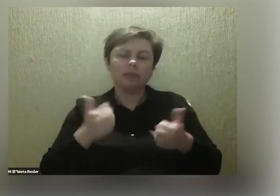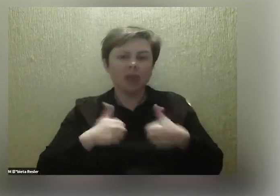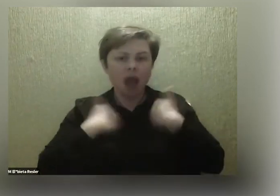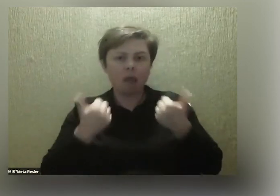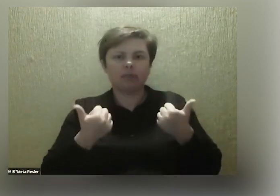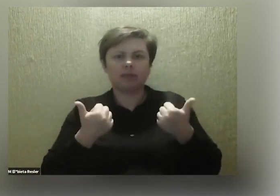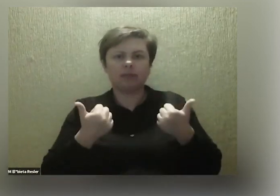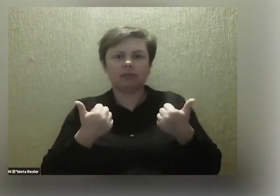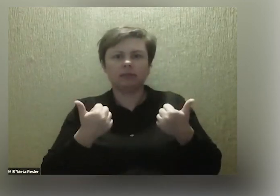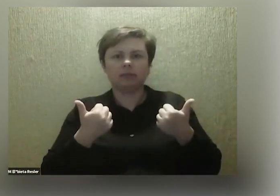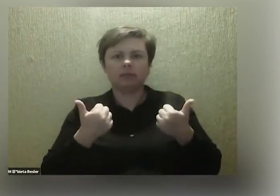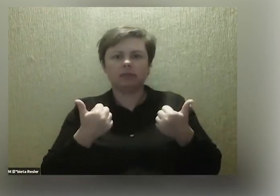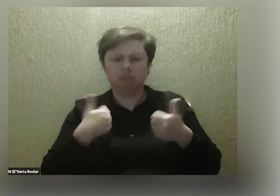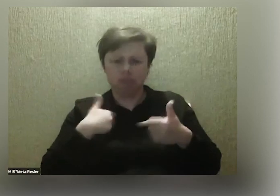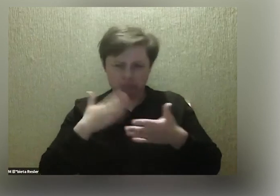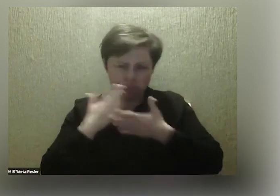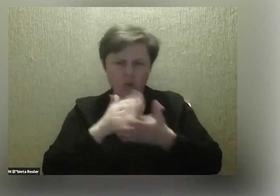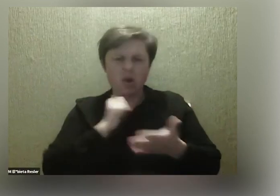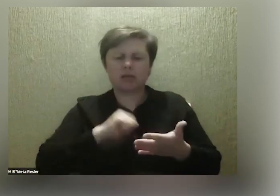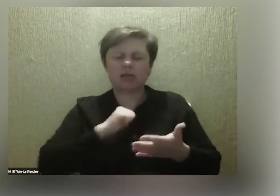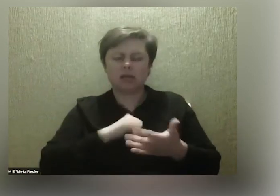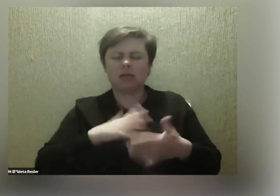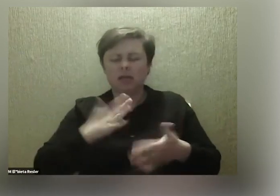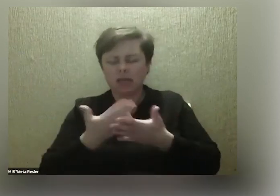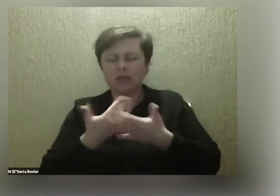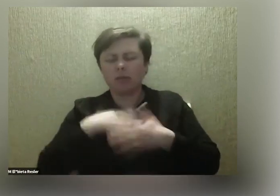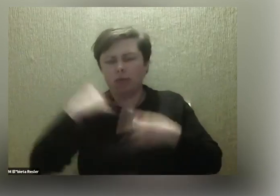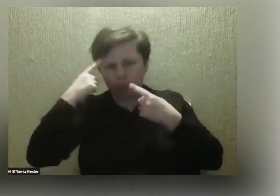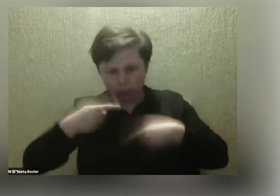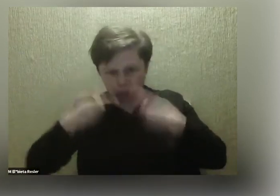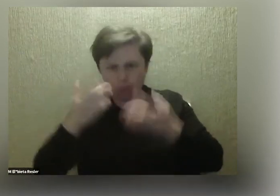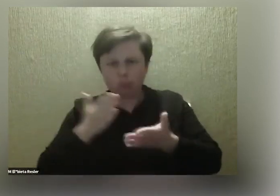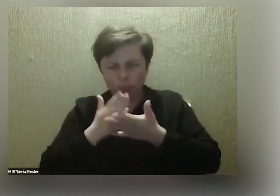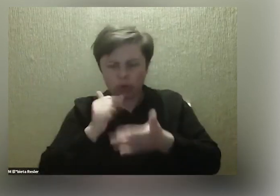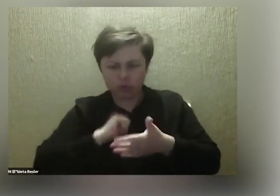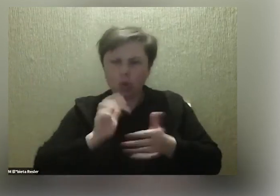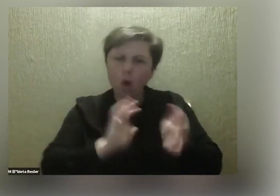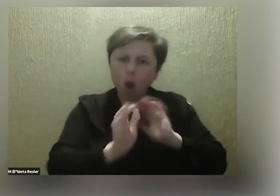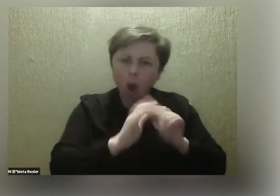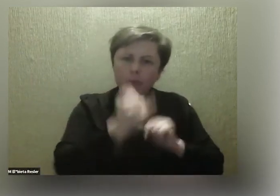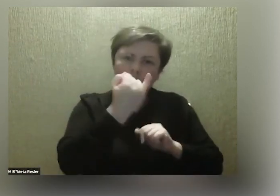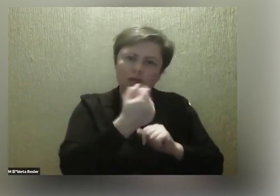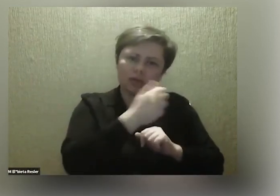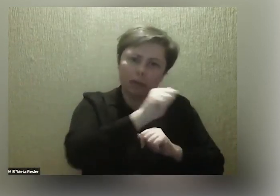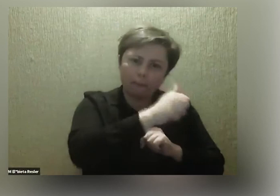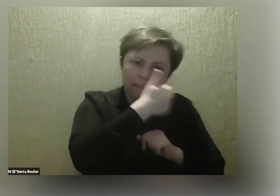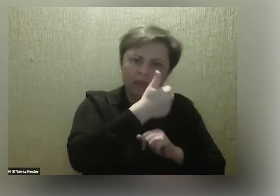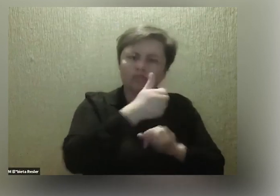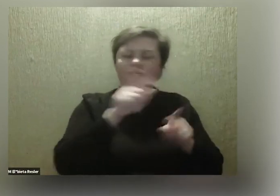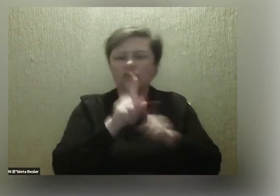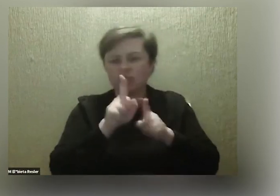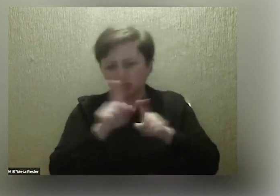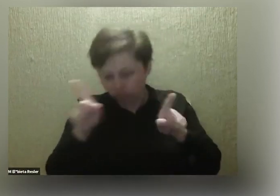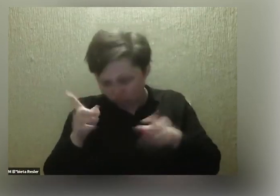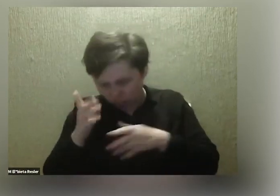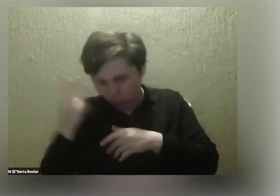właśnie, że sobie poradzę. I byłam przekonana, że sobie poradzę z opieką nad jednym dzieckiem. Jestem przekonana, że sobie poradzimy